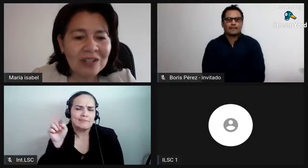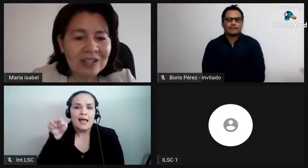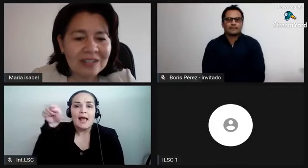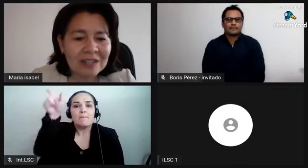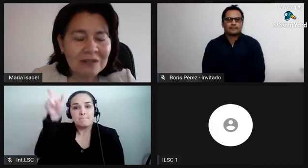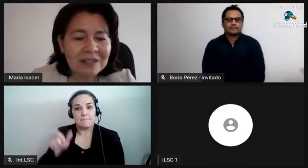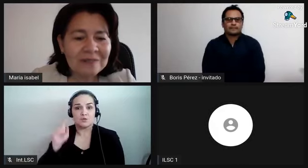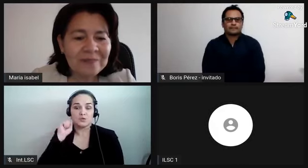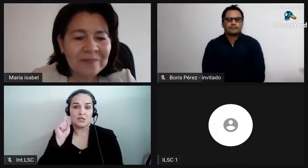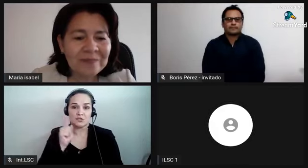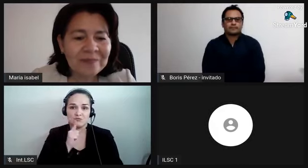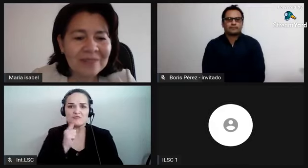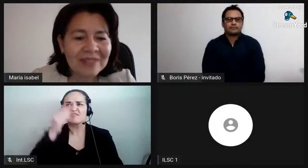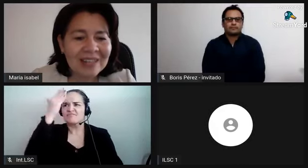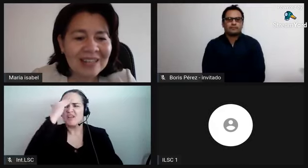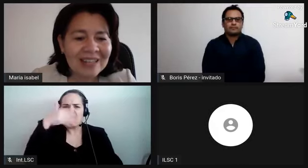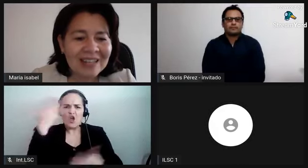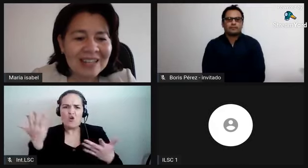contenidos accesibles